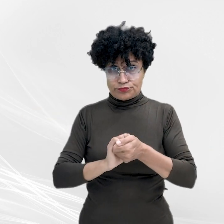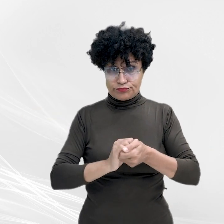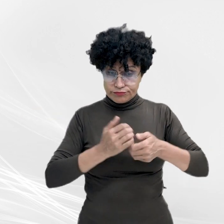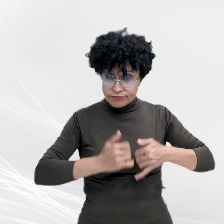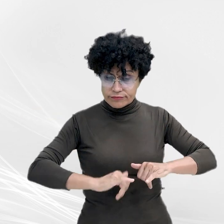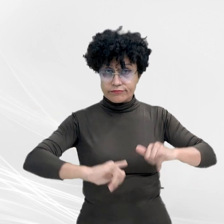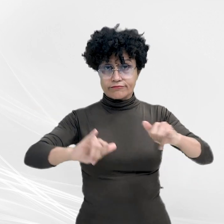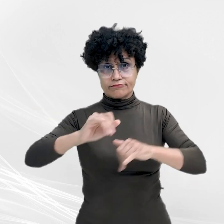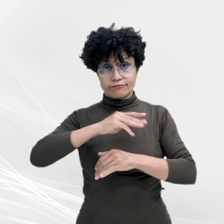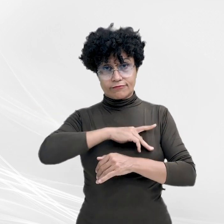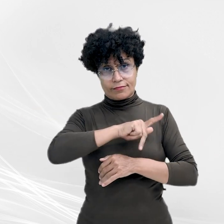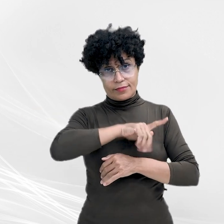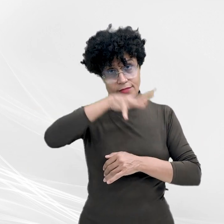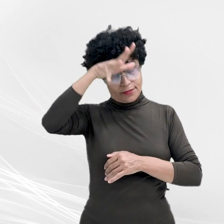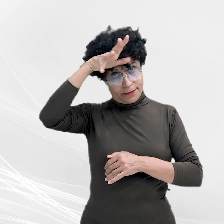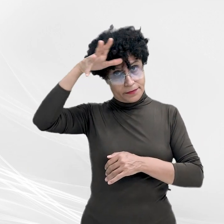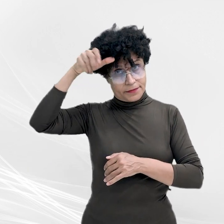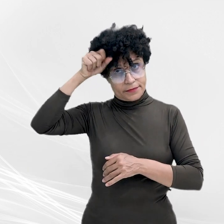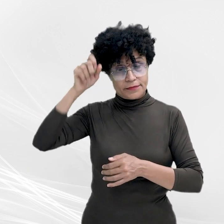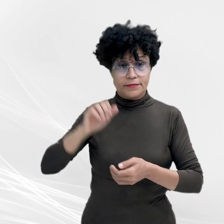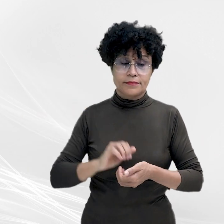pelo Ministério Público do Estado de Mato Grosso.